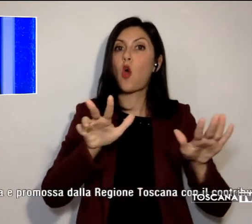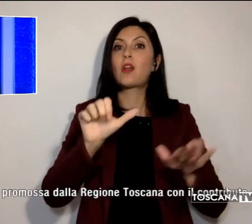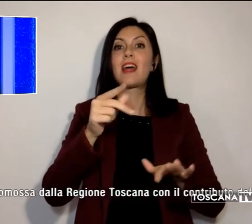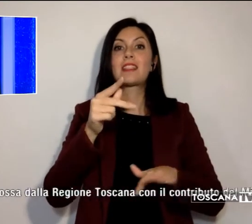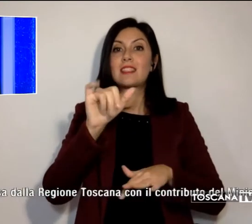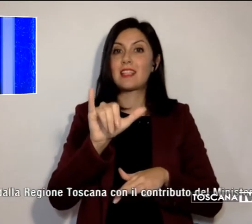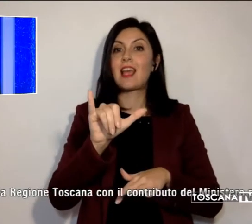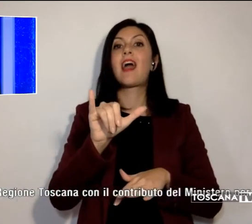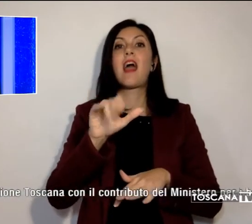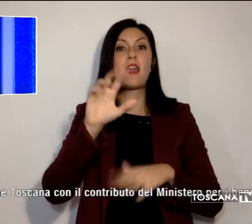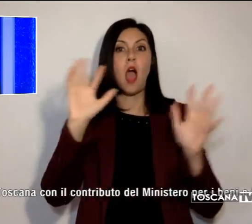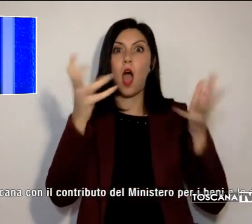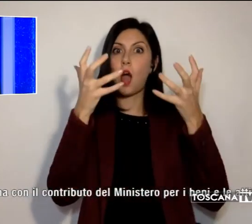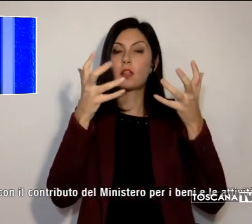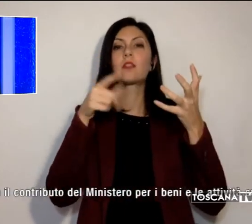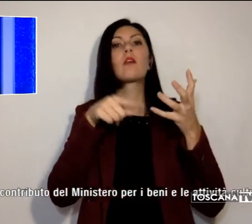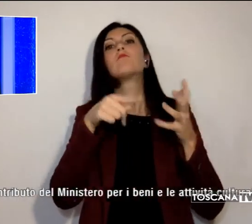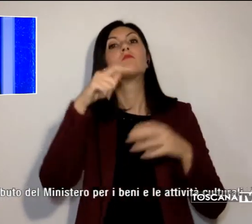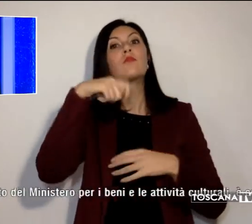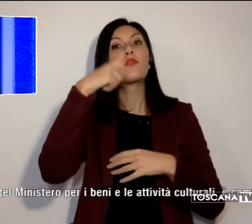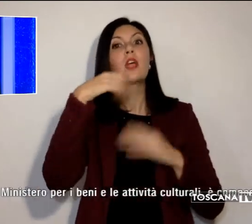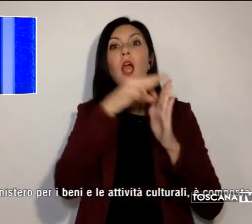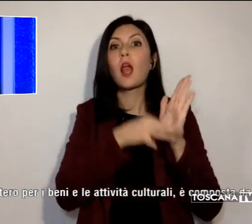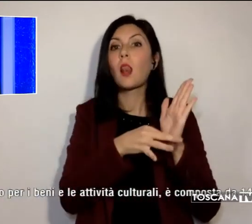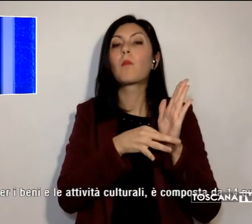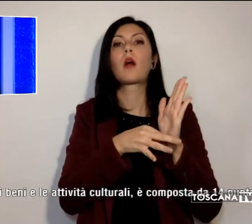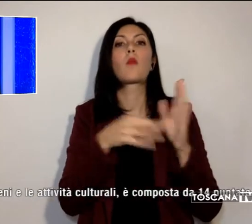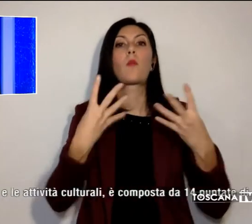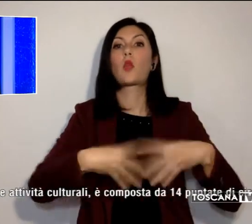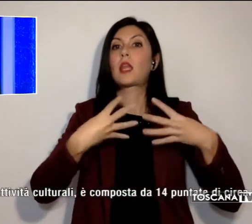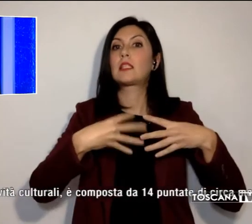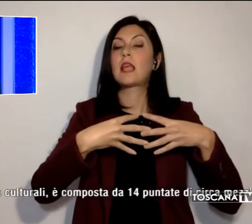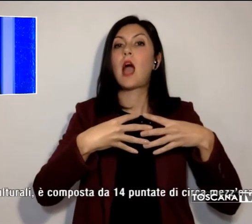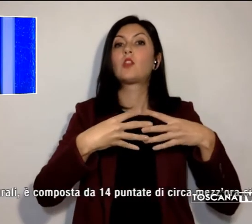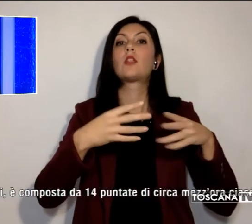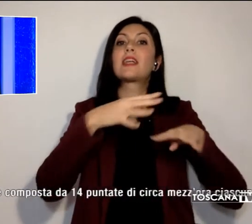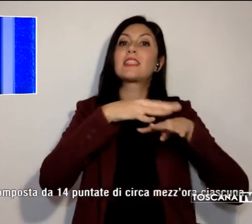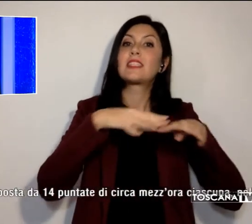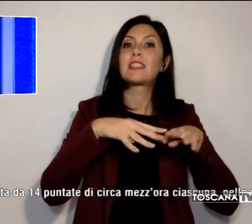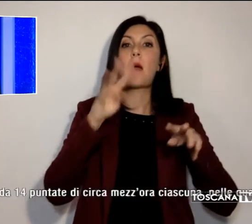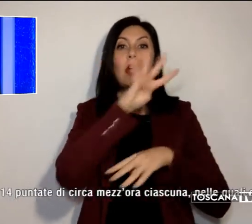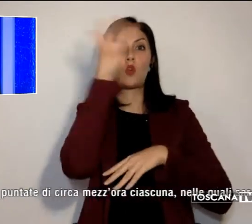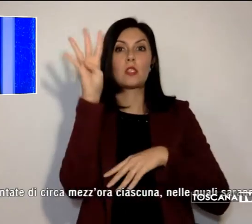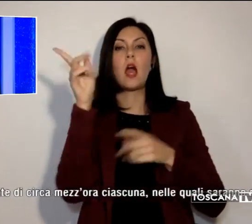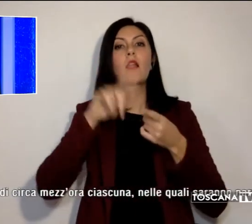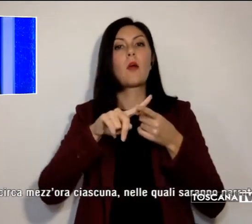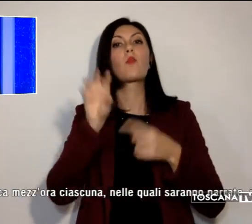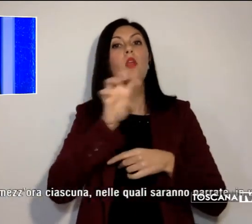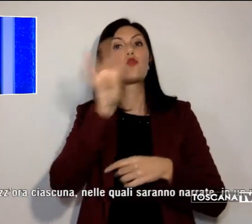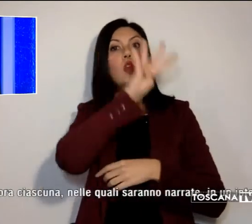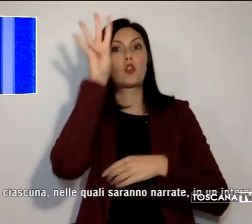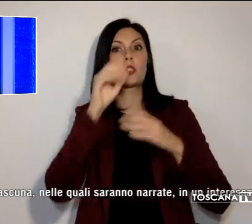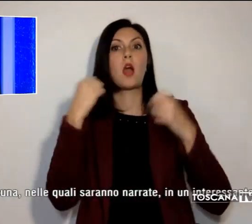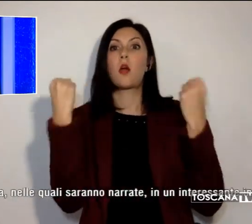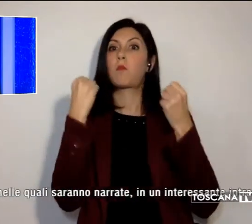realizzata da Fondazione Sistema Toscana e promossa dalla Regione Toscana, con il contributo